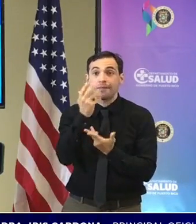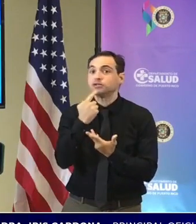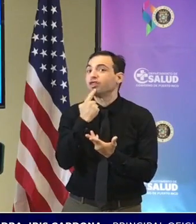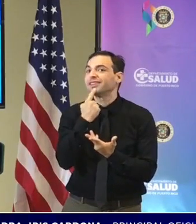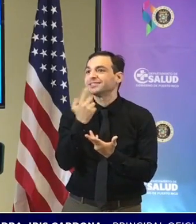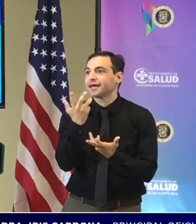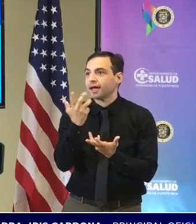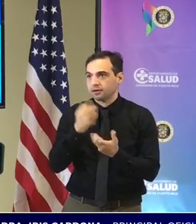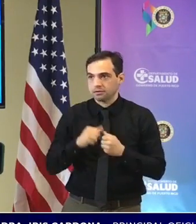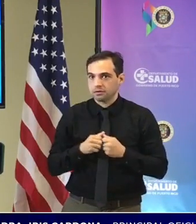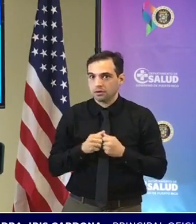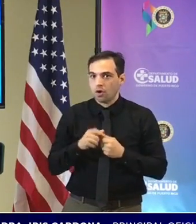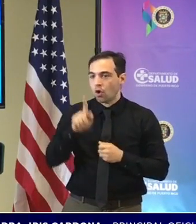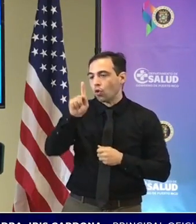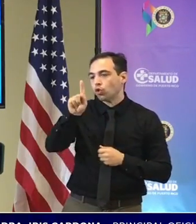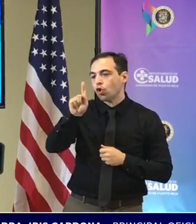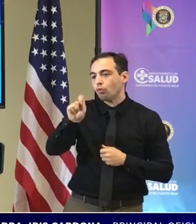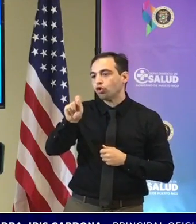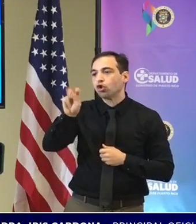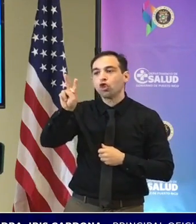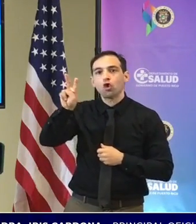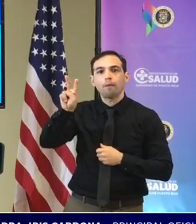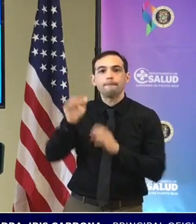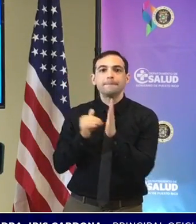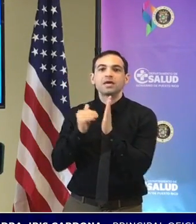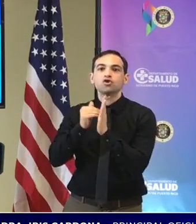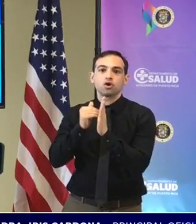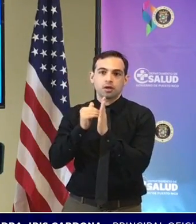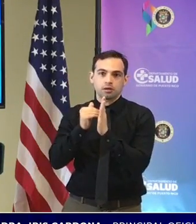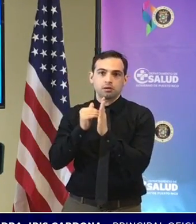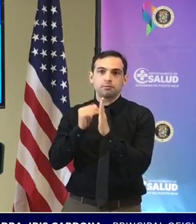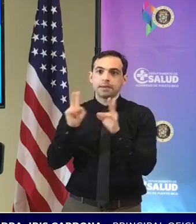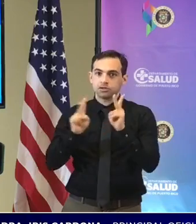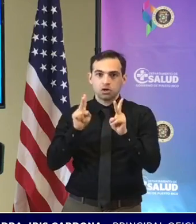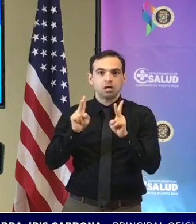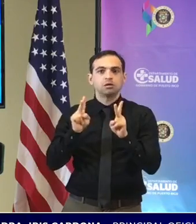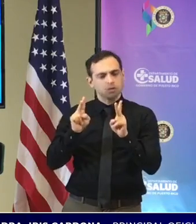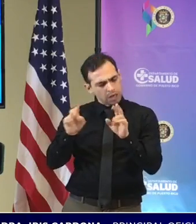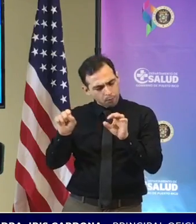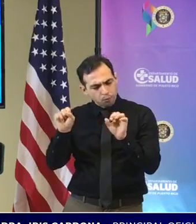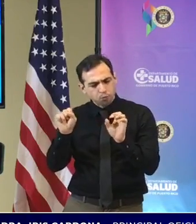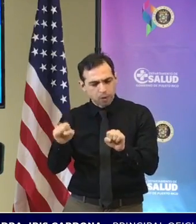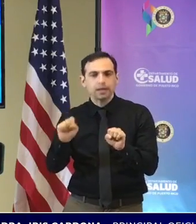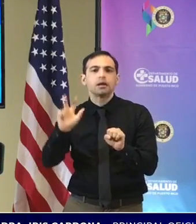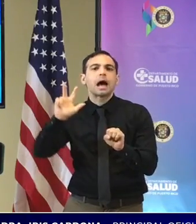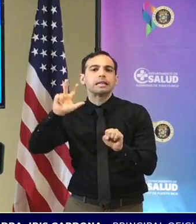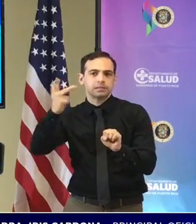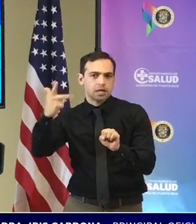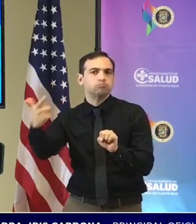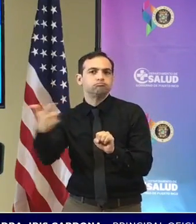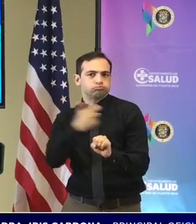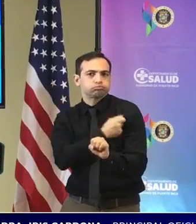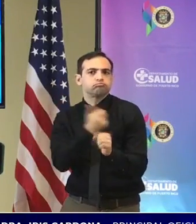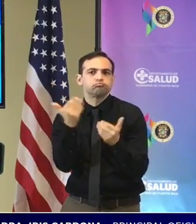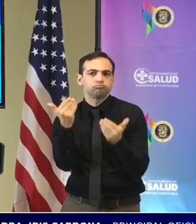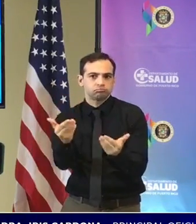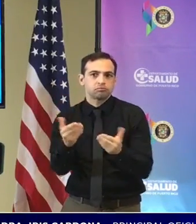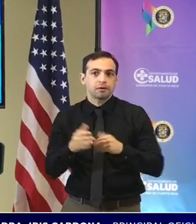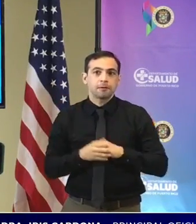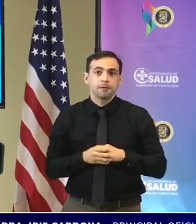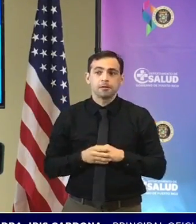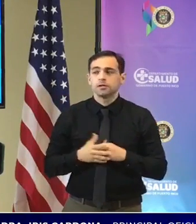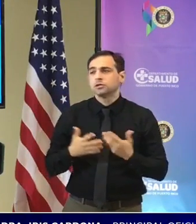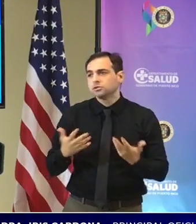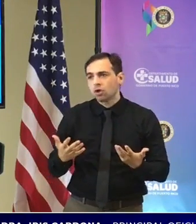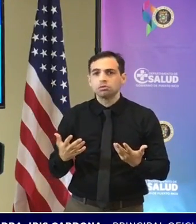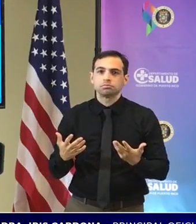hoy hay 1.2 millones de personas que ya cualifican para ese refuerzo por lo tanto en la